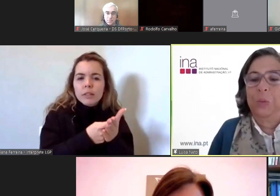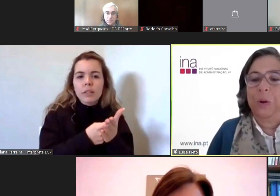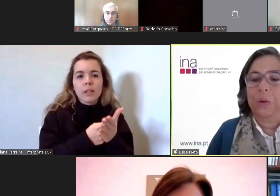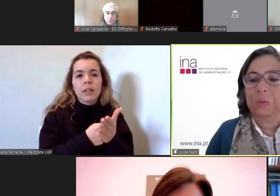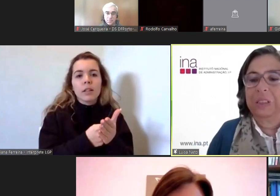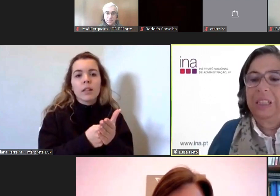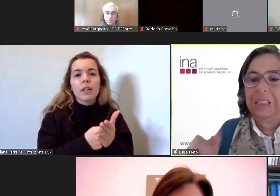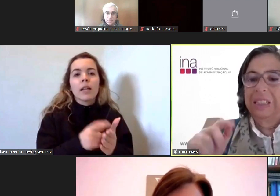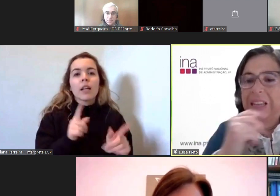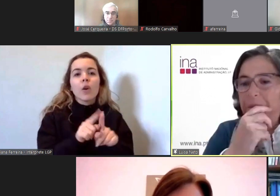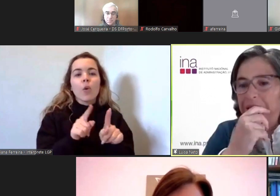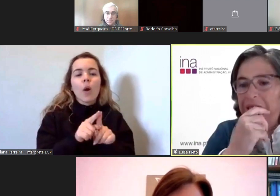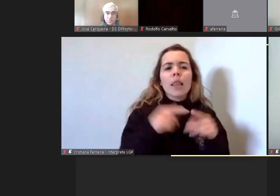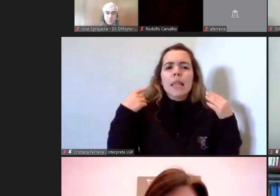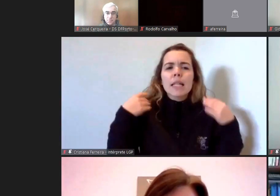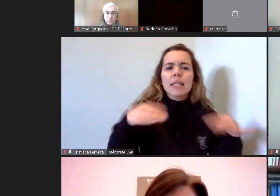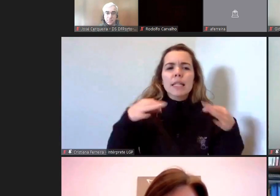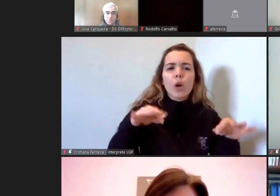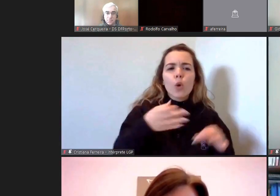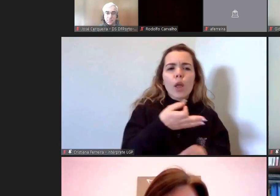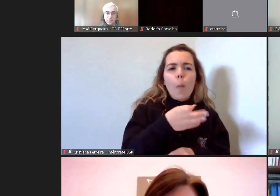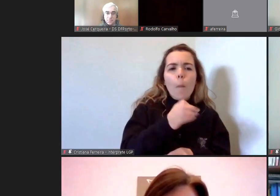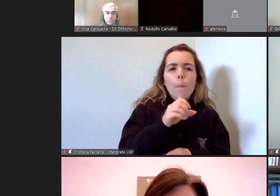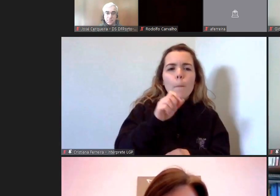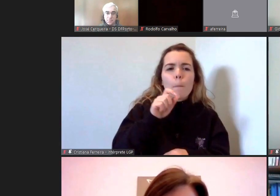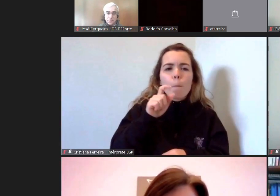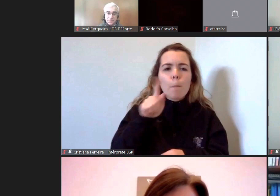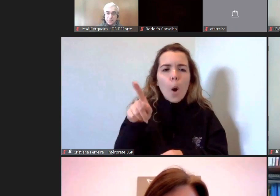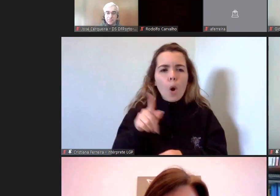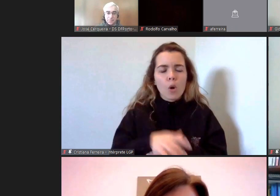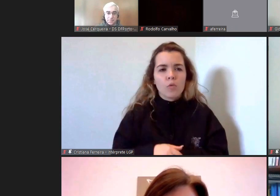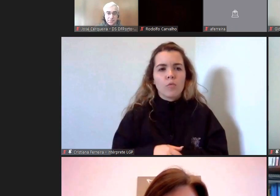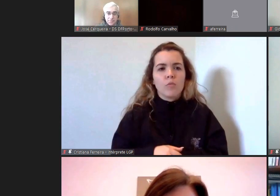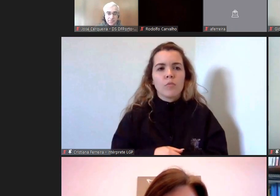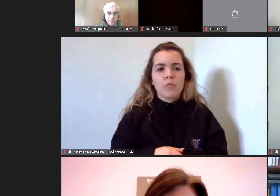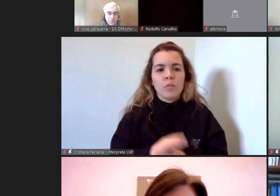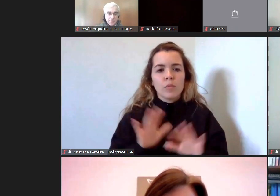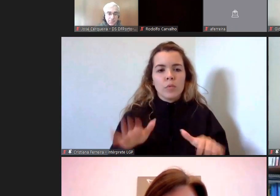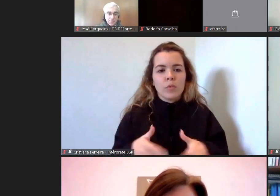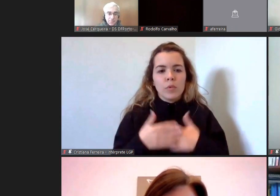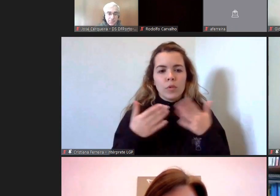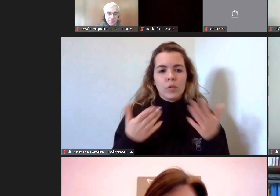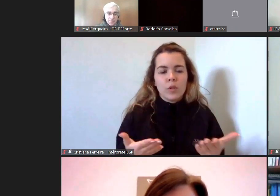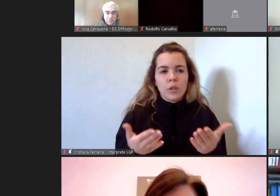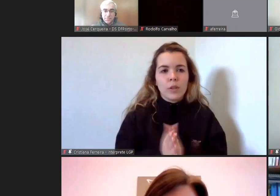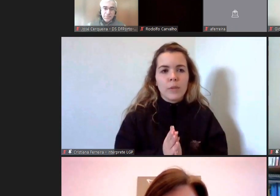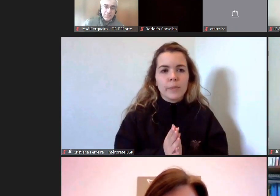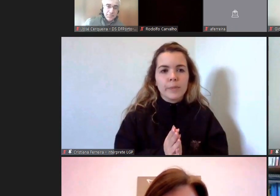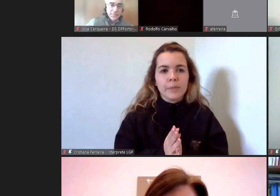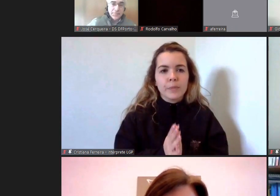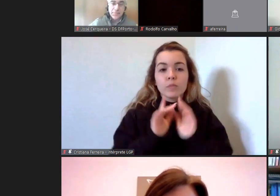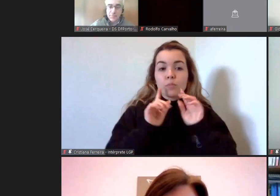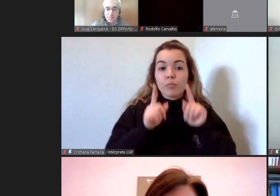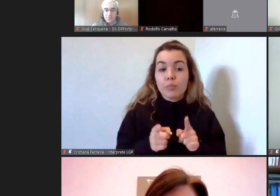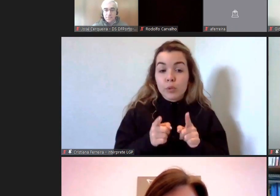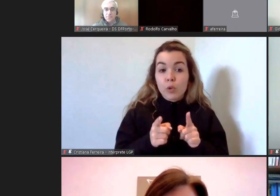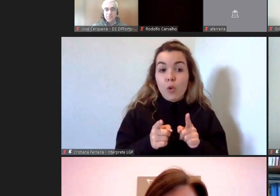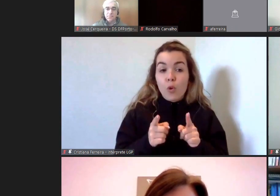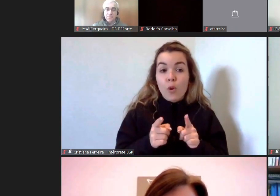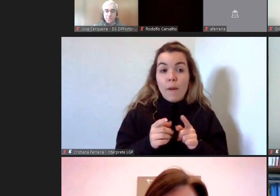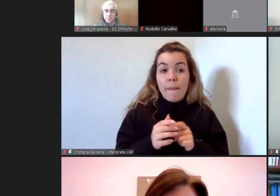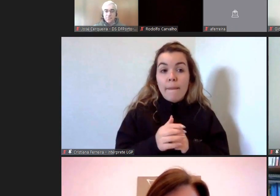sacudir o pó eu começaria se calhar pela questão para a doutora Bélfils José Cerqueira eu iria fazer